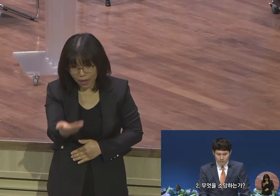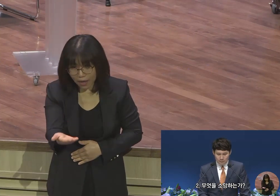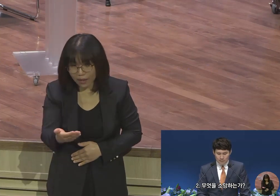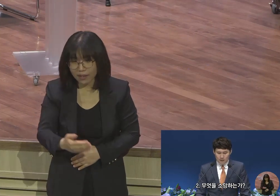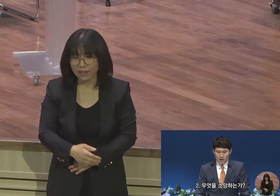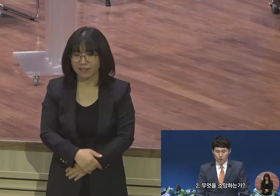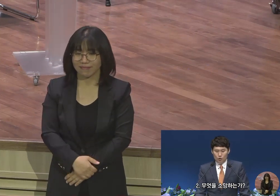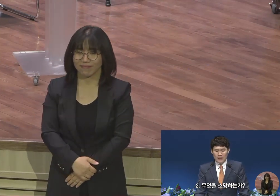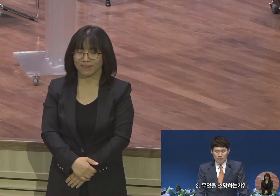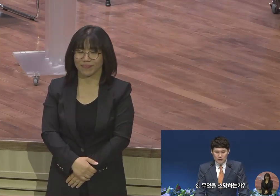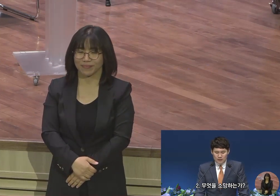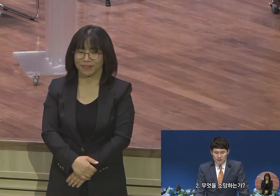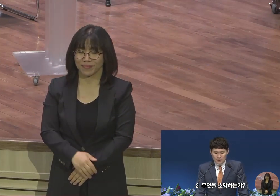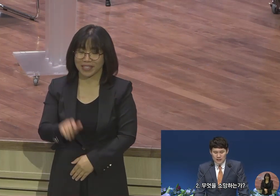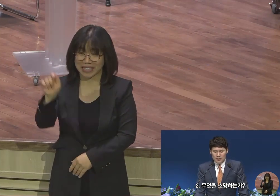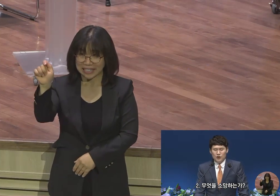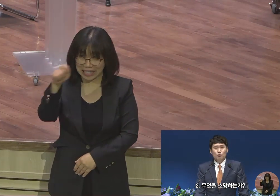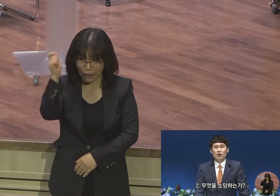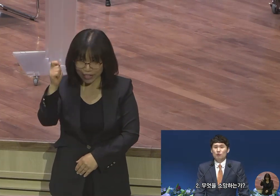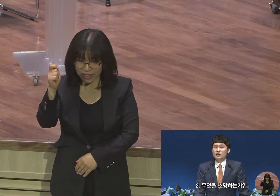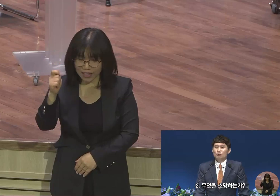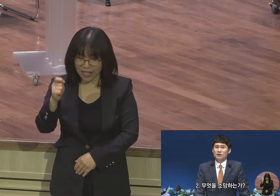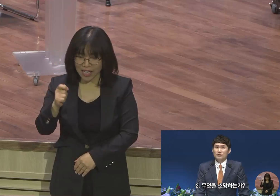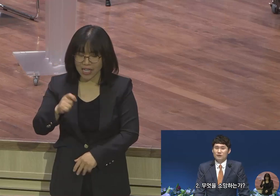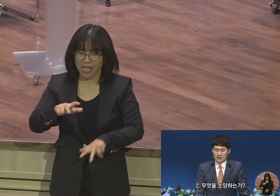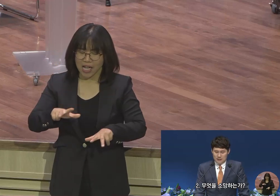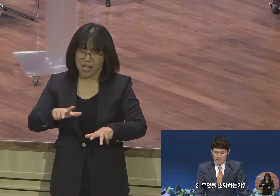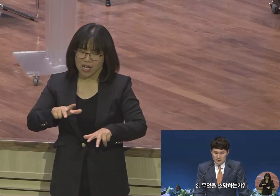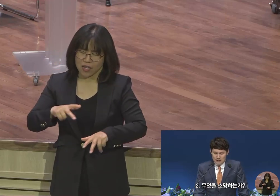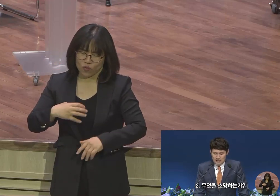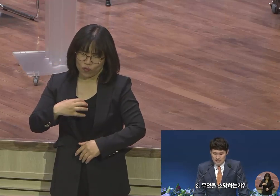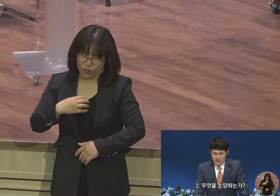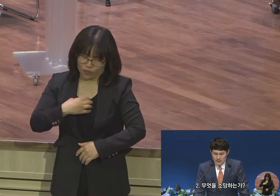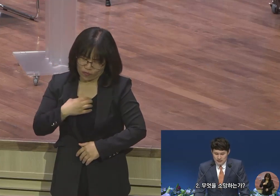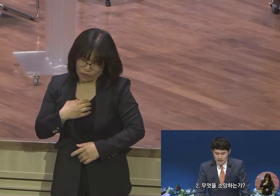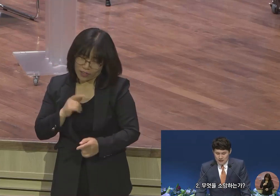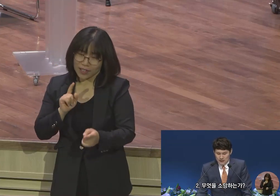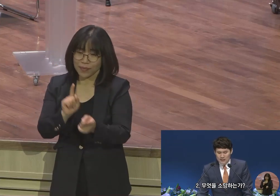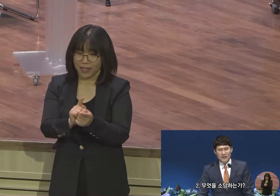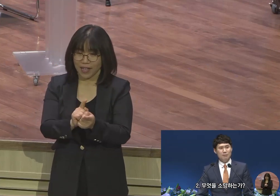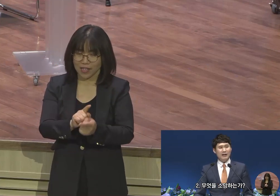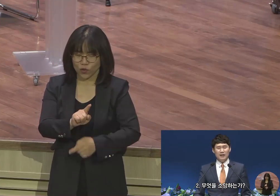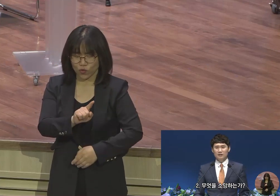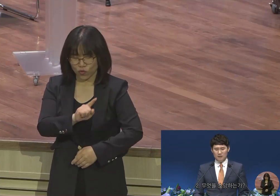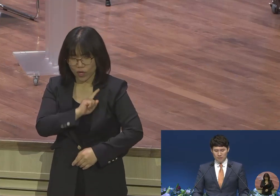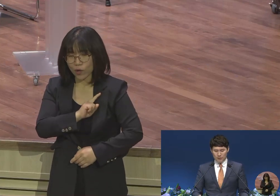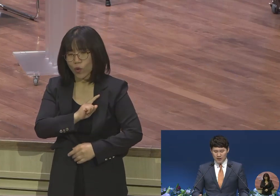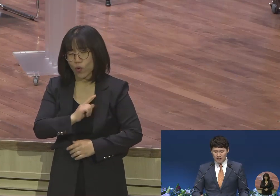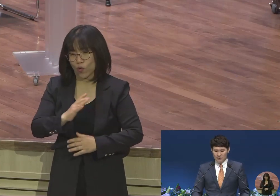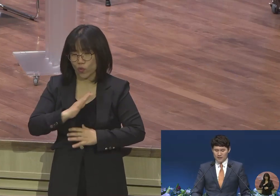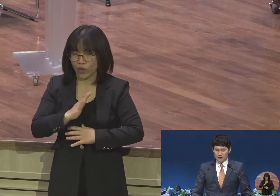오늘 다윗은 인생 최고의 위기 속에서 인생의 막다른 벼랑 끝에서